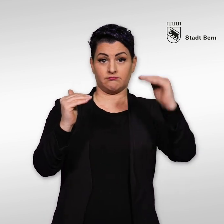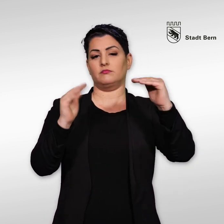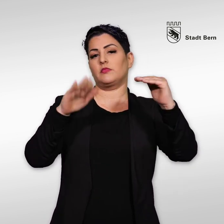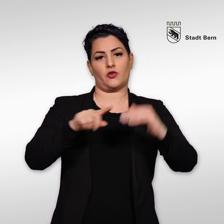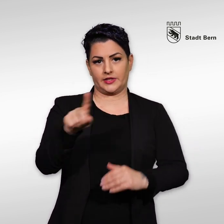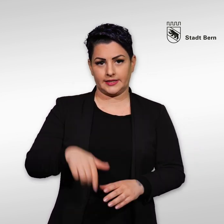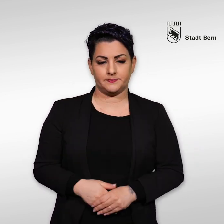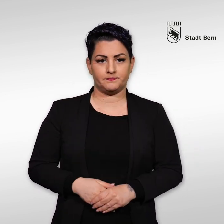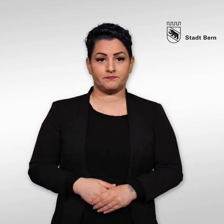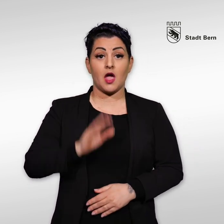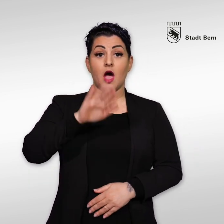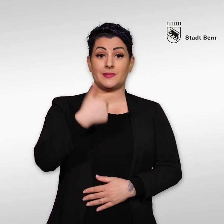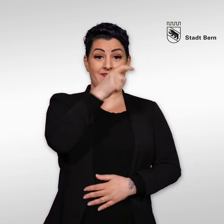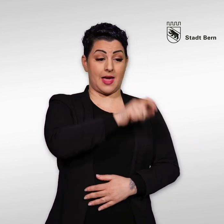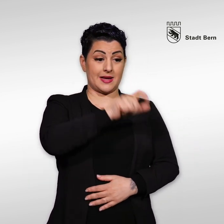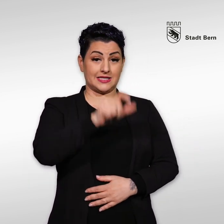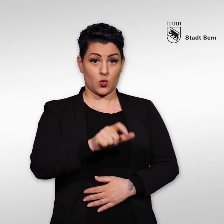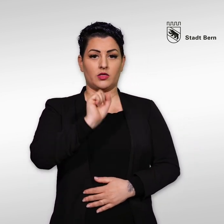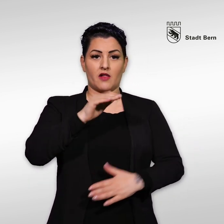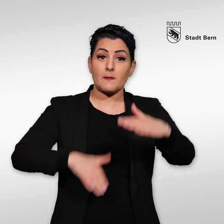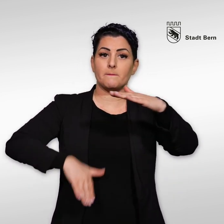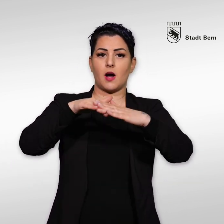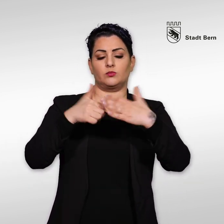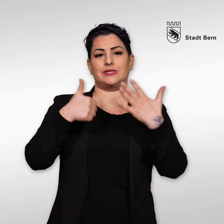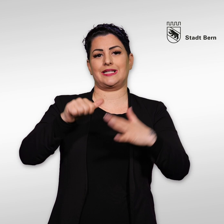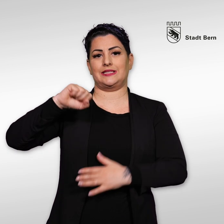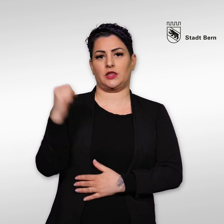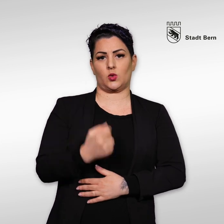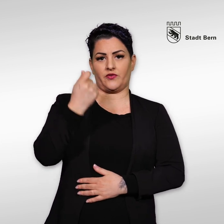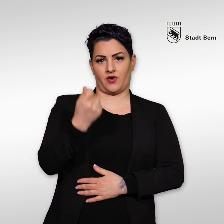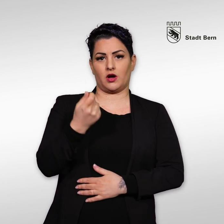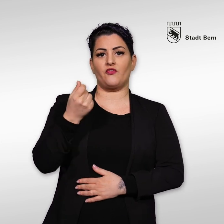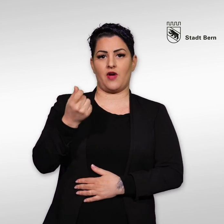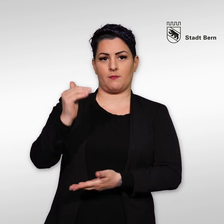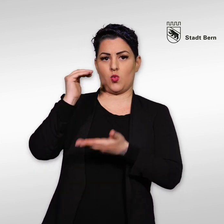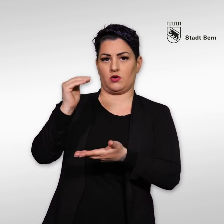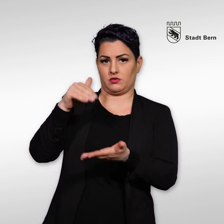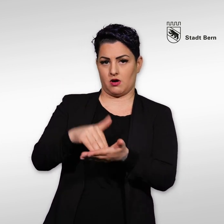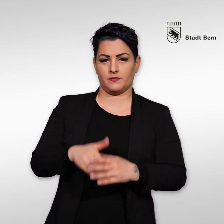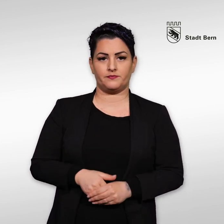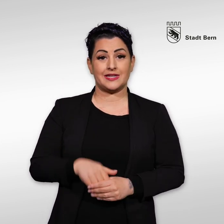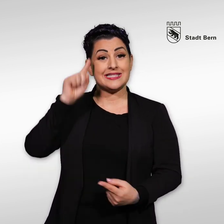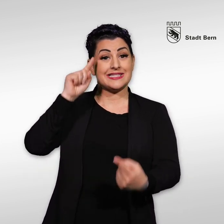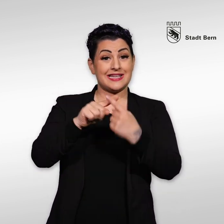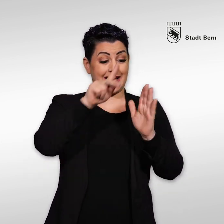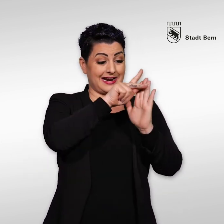Ab zwei Personen dürfen maximal 60.000 Franken Vermögen bestehen, um die Kriterien zu erfüllen.